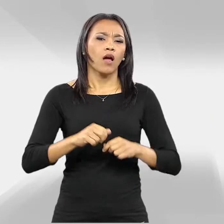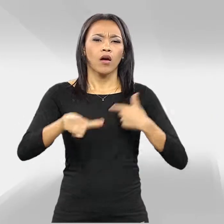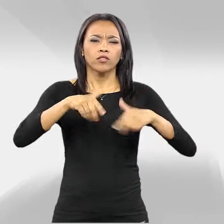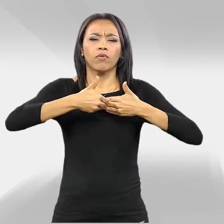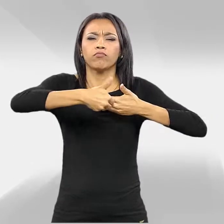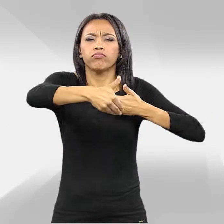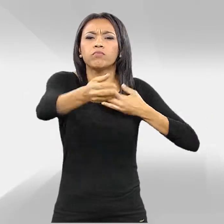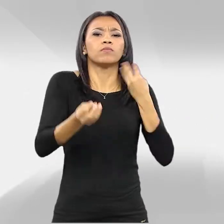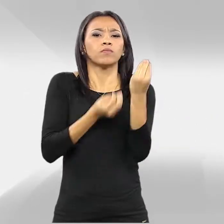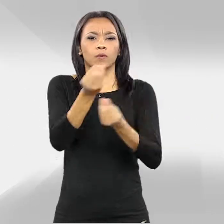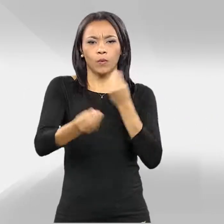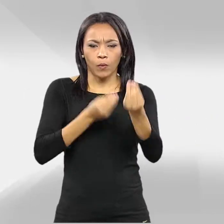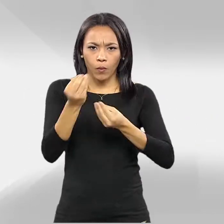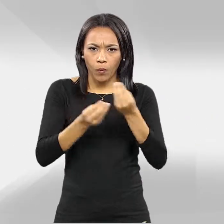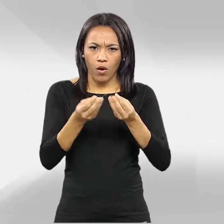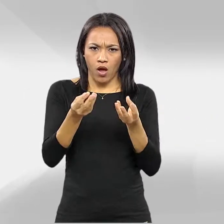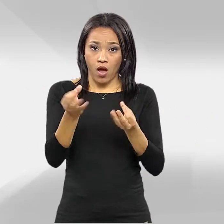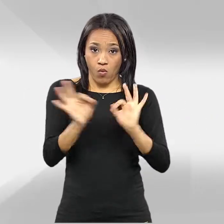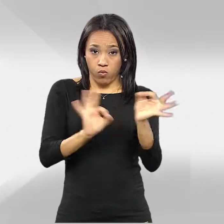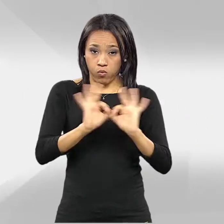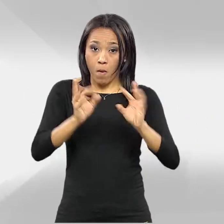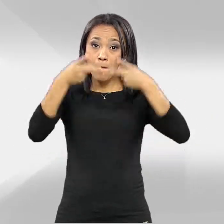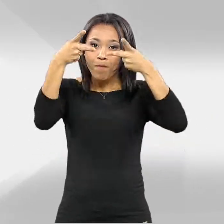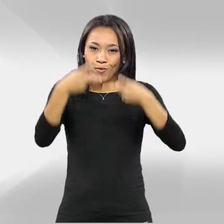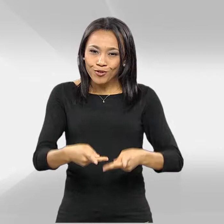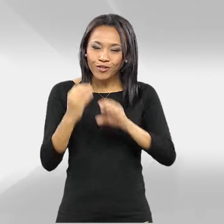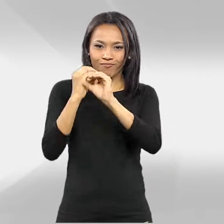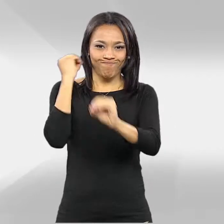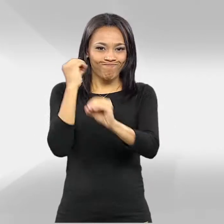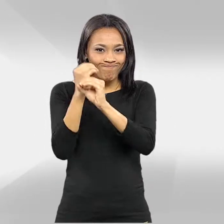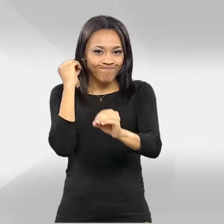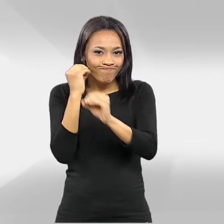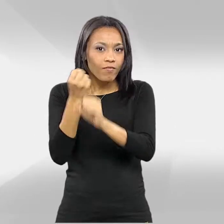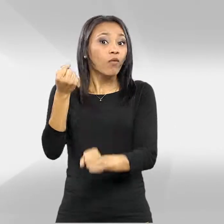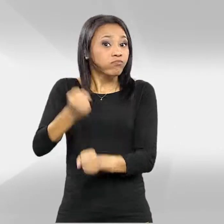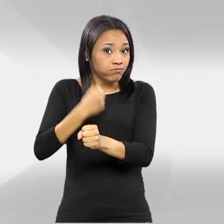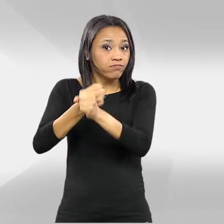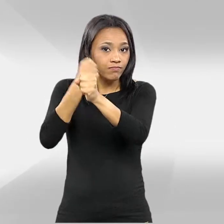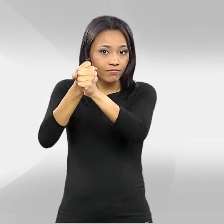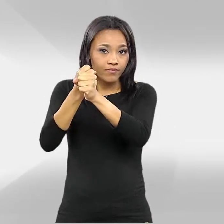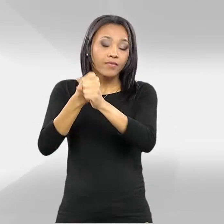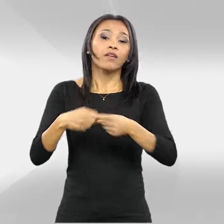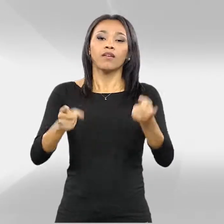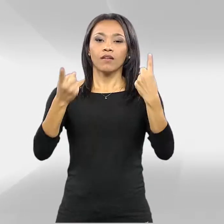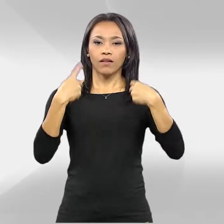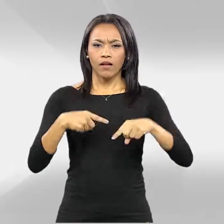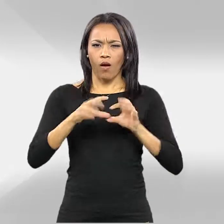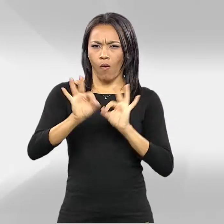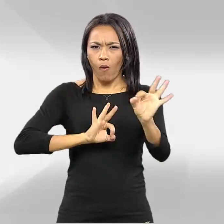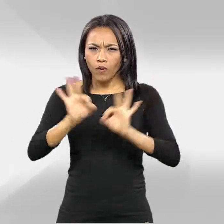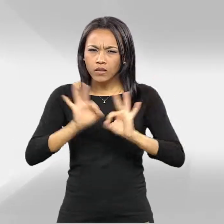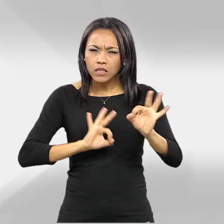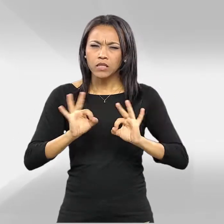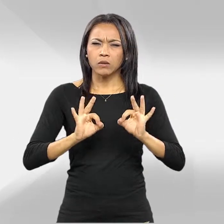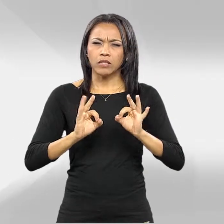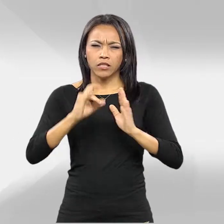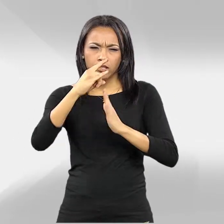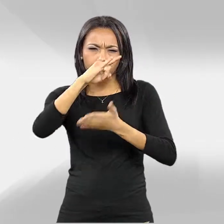previstas. Elaboração de projetos de engenharia para edificações. Elaboração de especificações e de